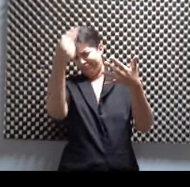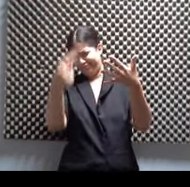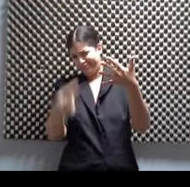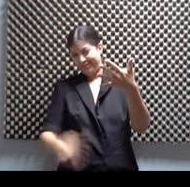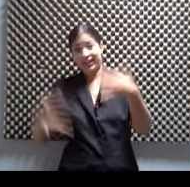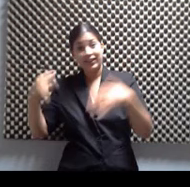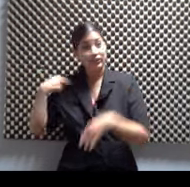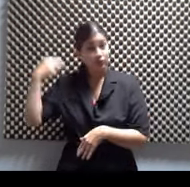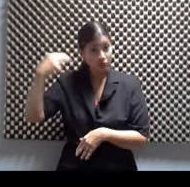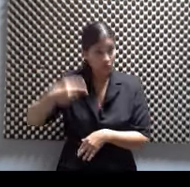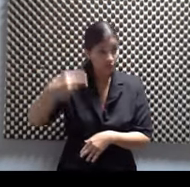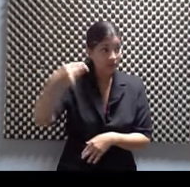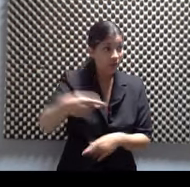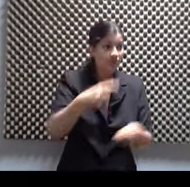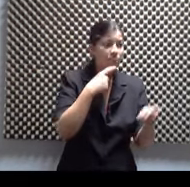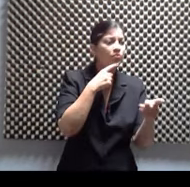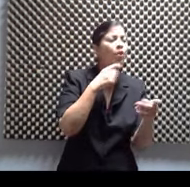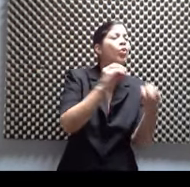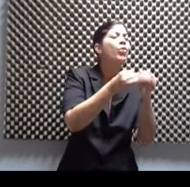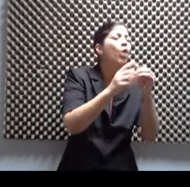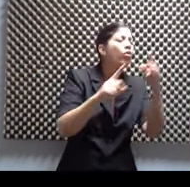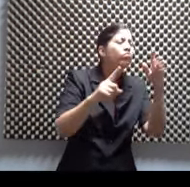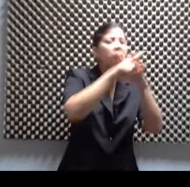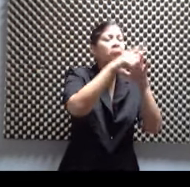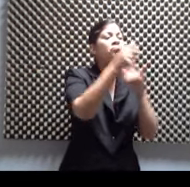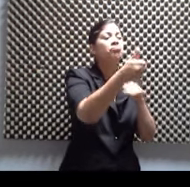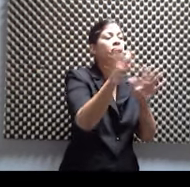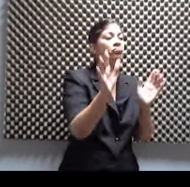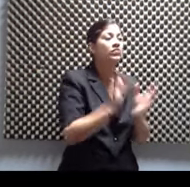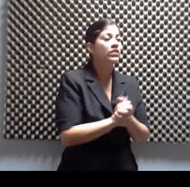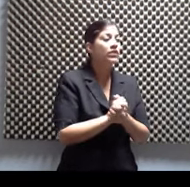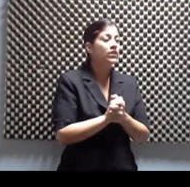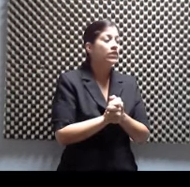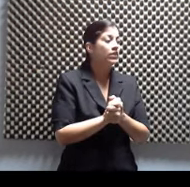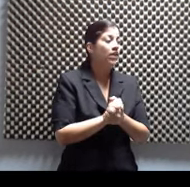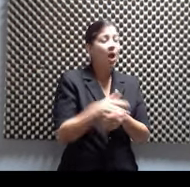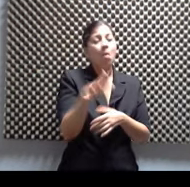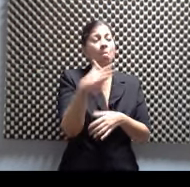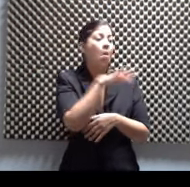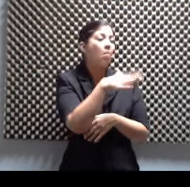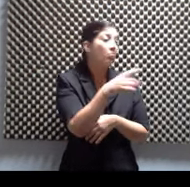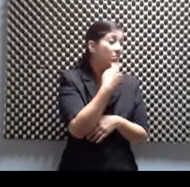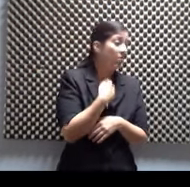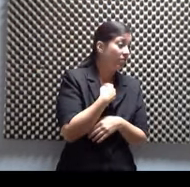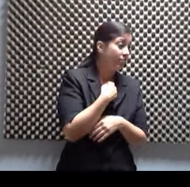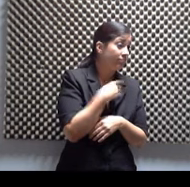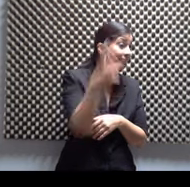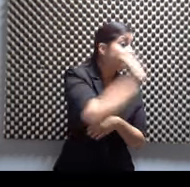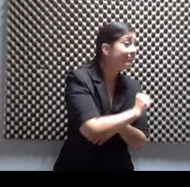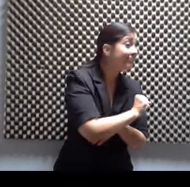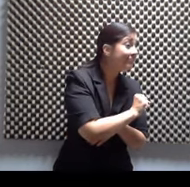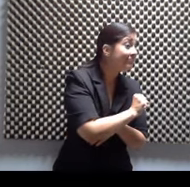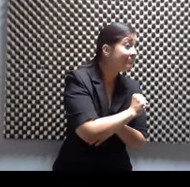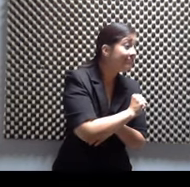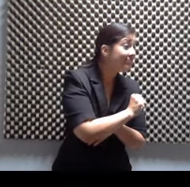Piensa un número, piensa un número, José, piensa tú uno. Anda, yo no tengo. cifras? Más o menos, así. Bueno, tiene cinco. ¿Cinco cifras? ¡Wow!